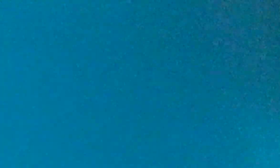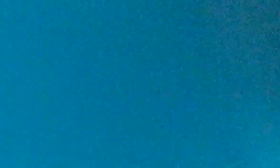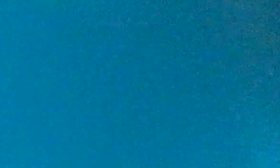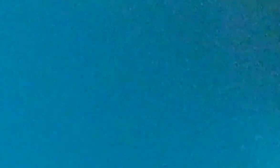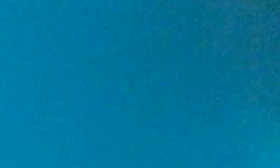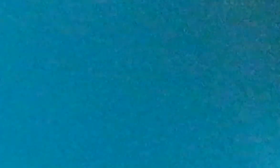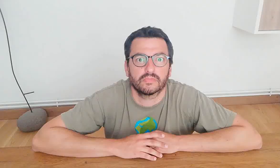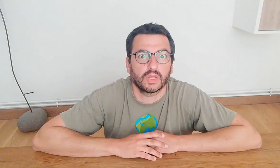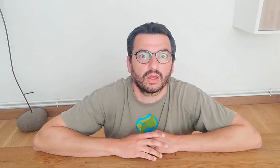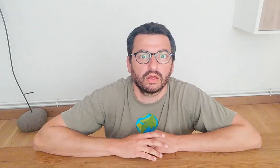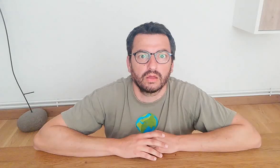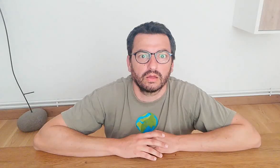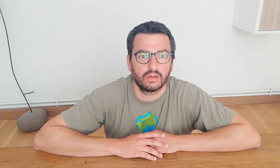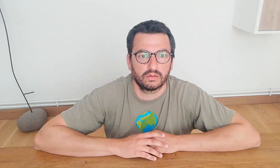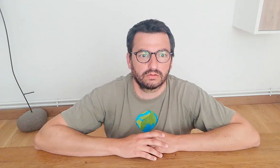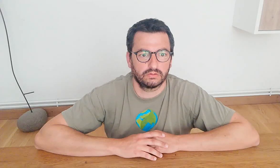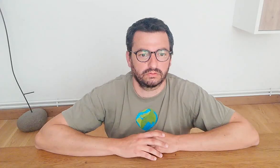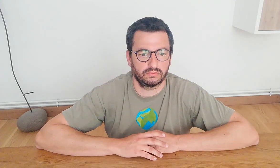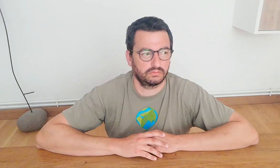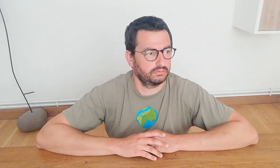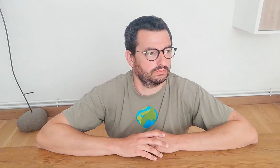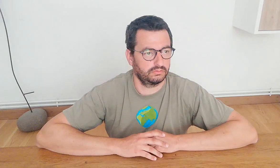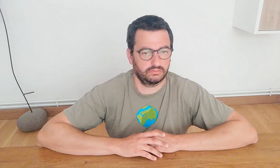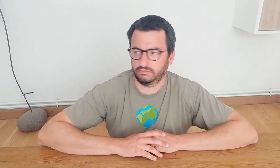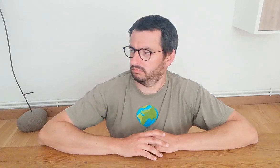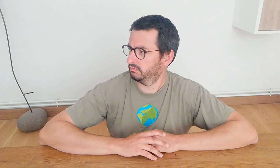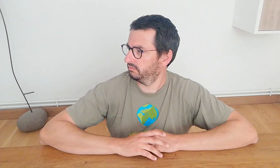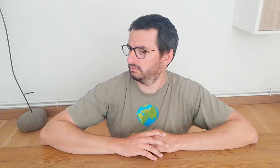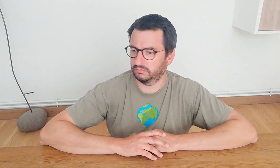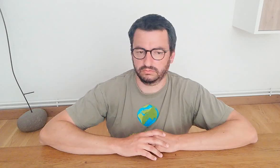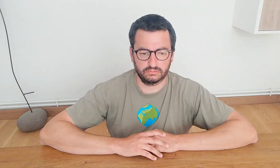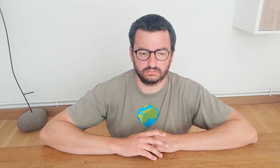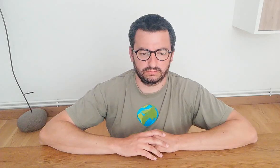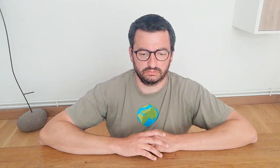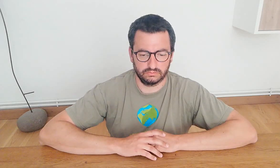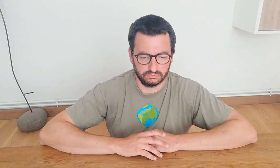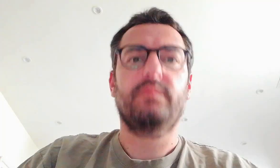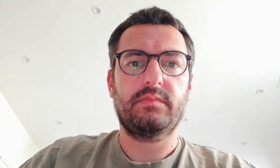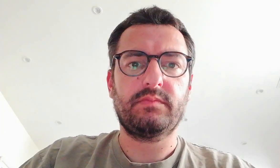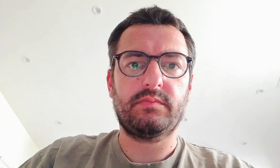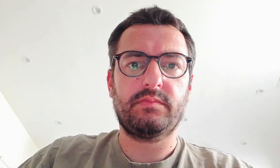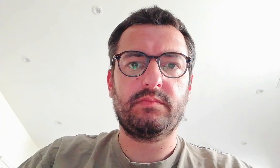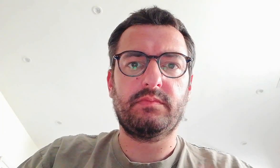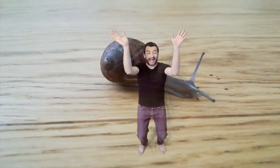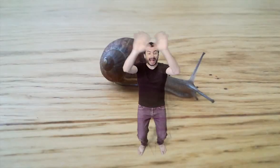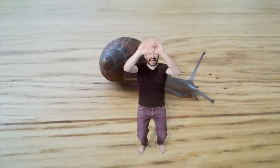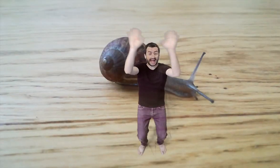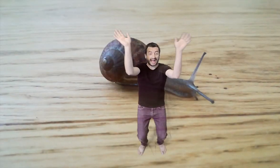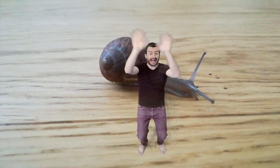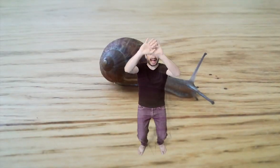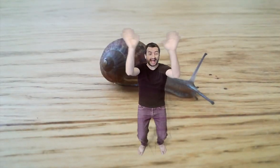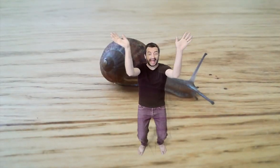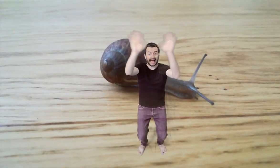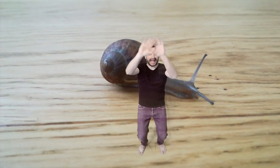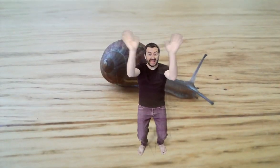Oh ! Oh euh... Ben... Hein ? Hé ! Coucou